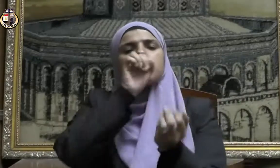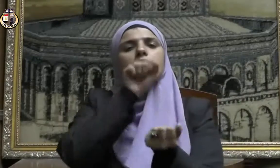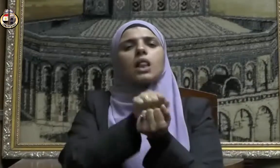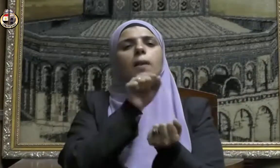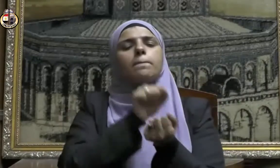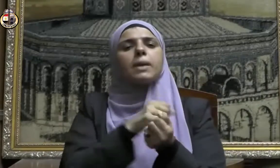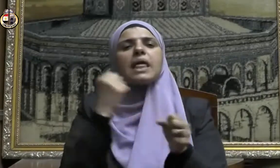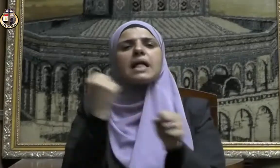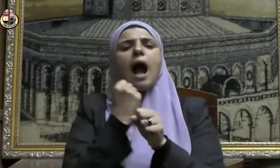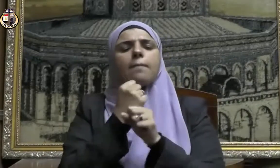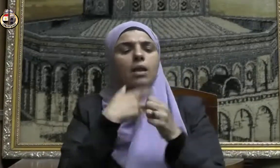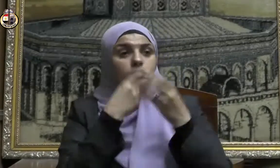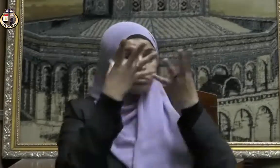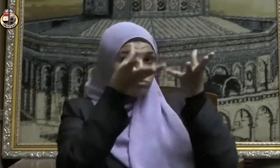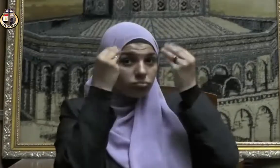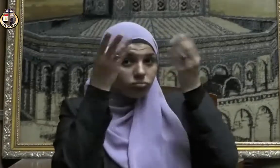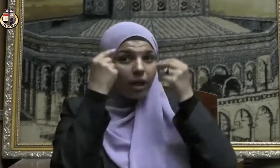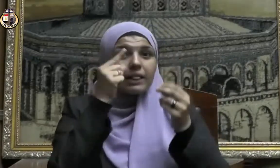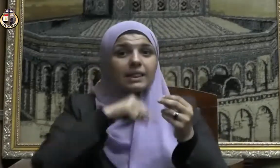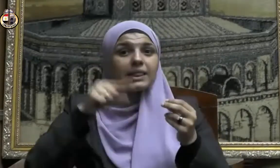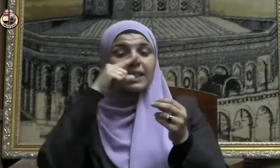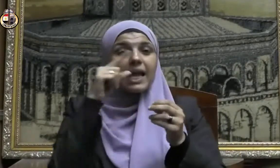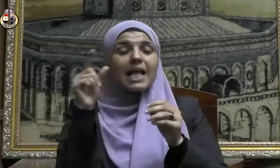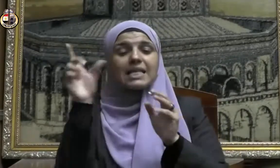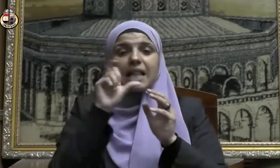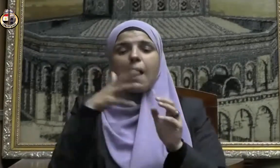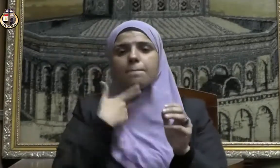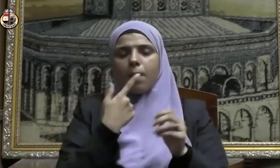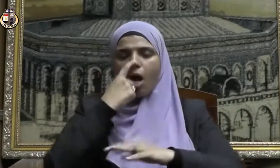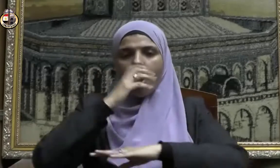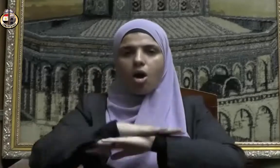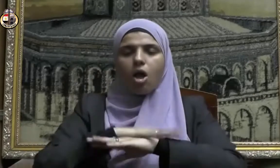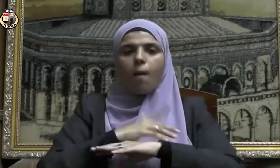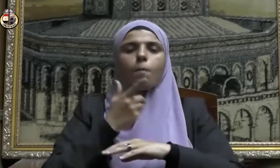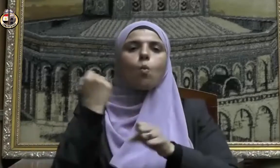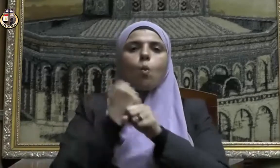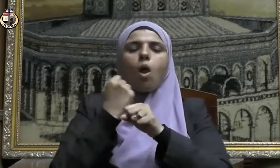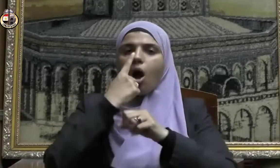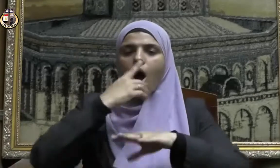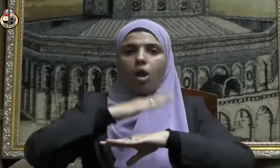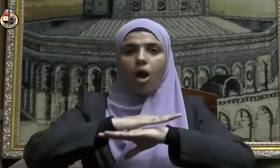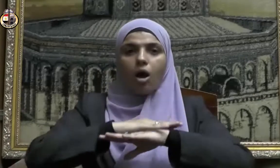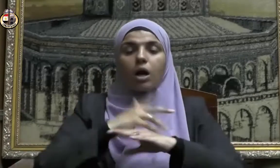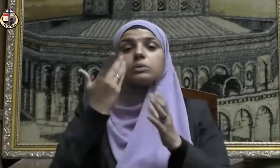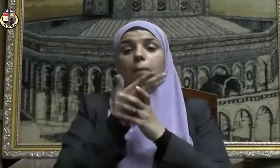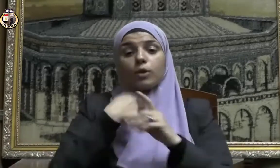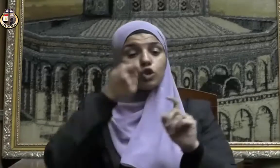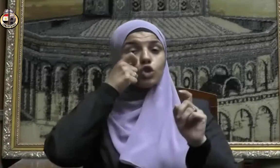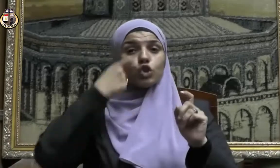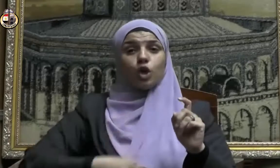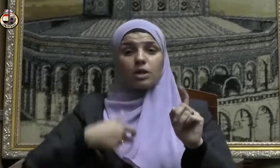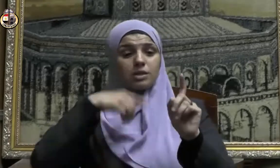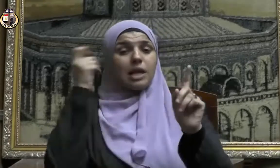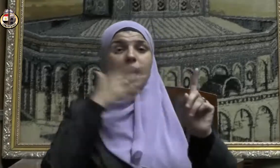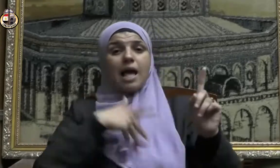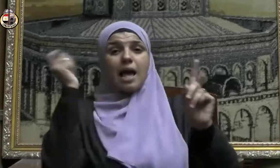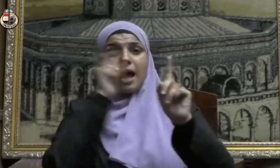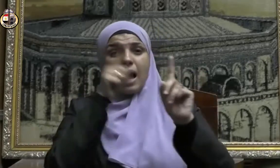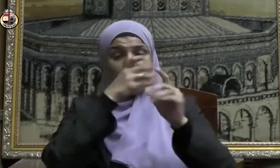عمليا ما دعا إليه الإسلام من القيم والأخلاق ليخرج الحاج من مدرسة الحج